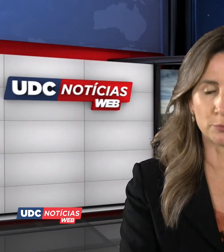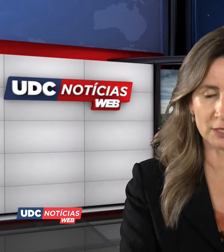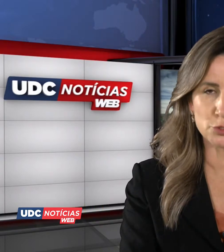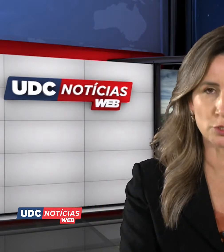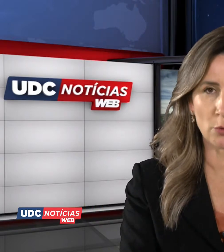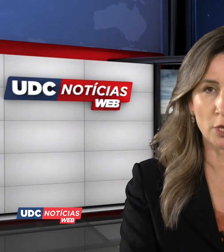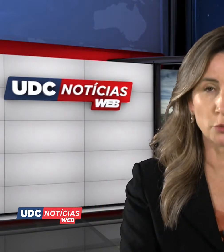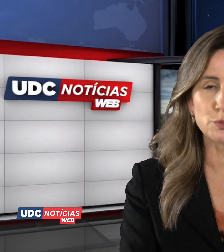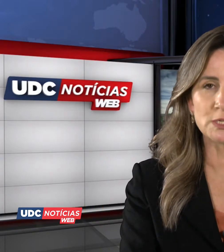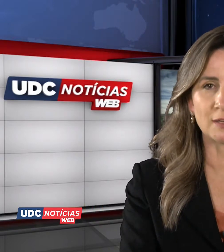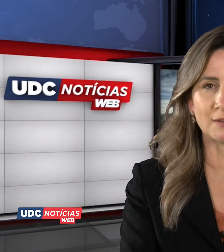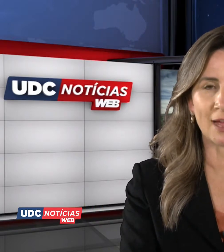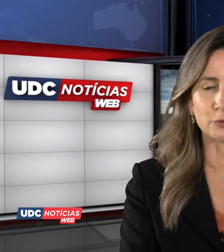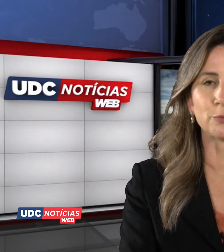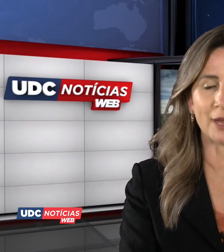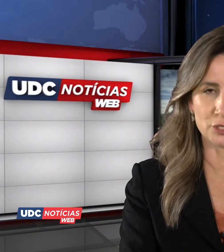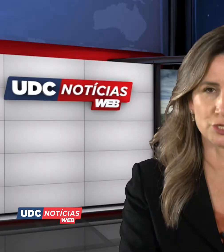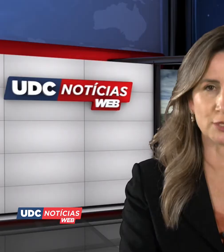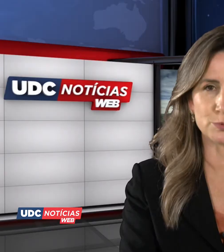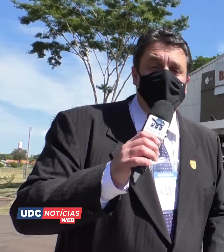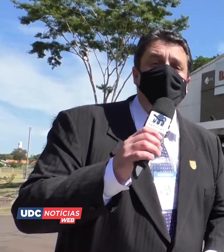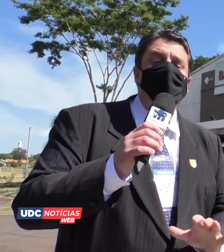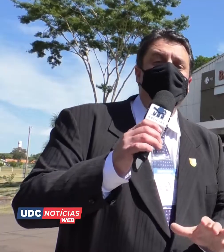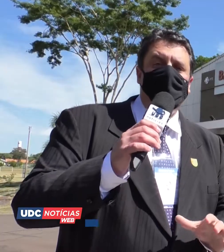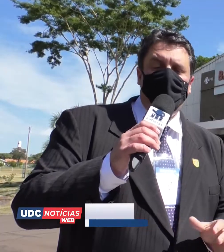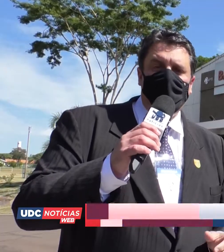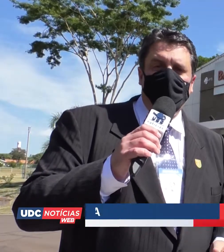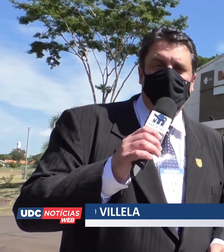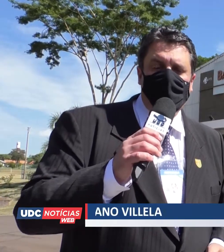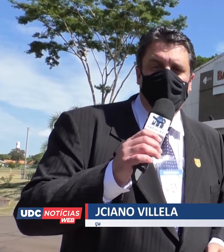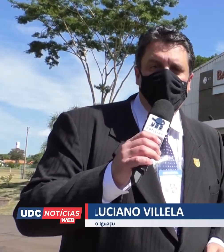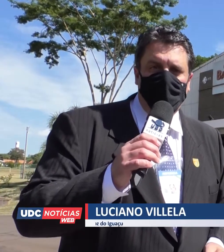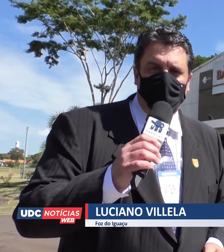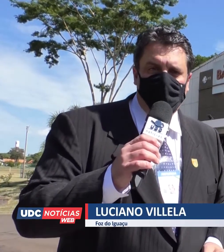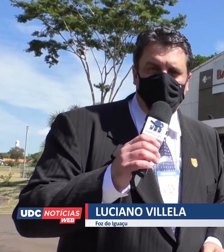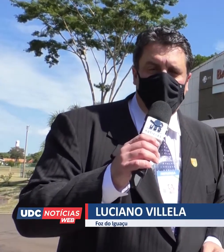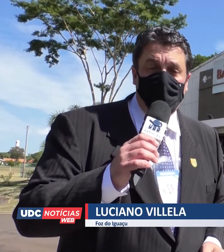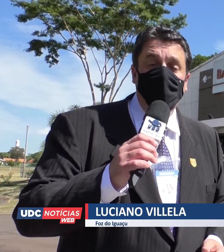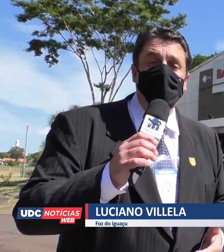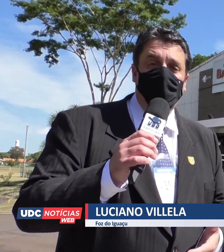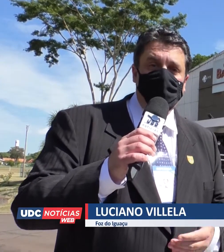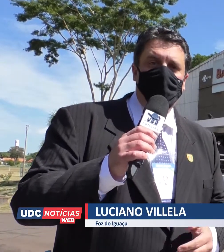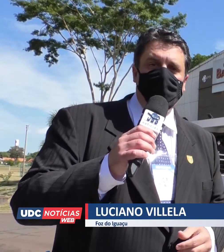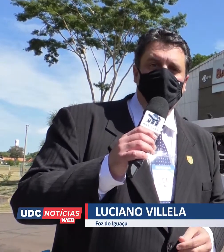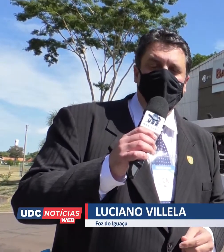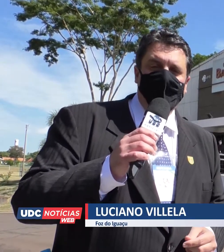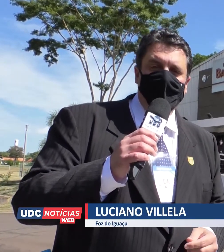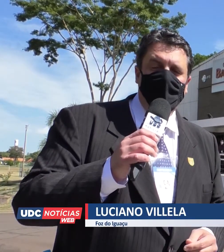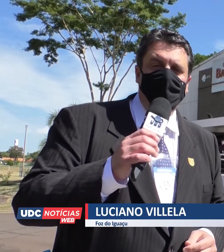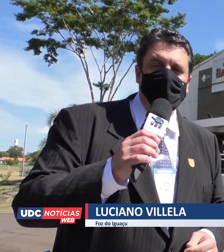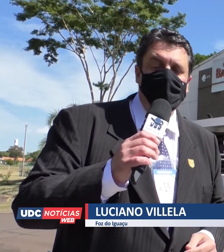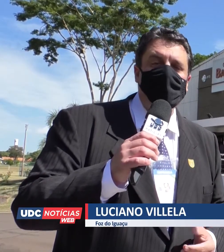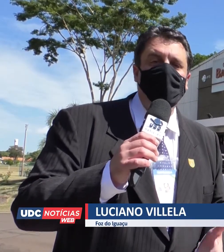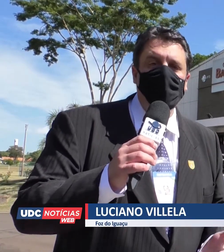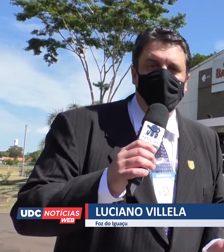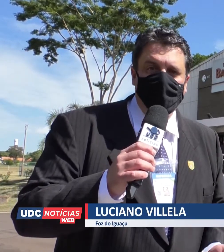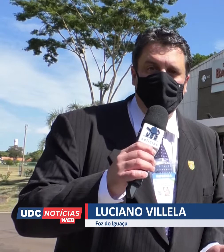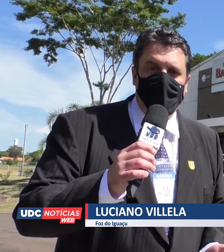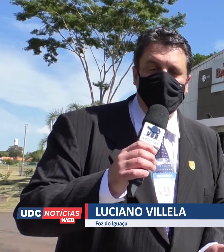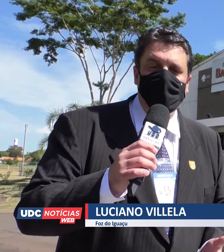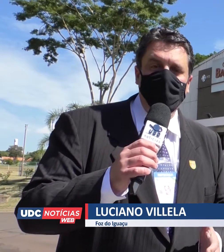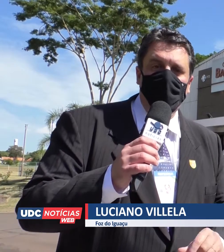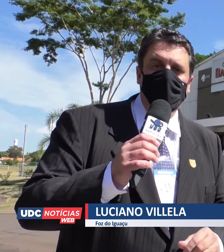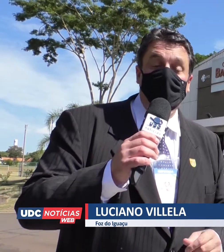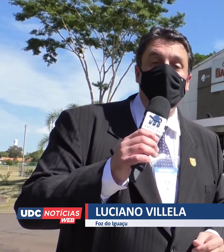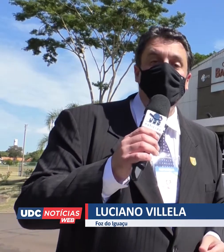da Itaipu Binacional no Cine Teatro Barrageiros. Esta é a sexta vez que o presidente Jair Bolsonaro vem a Foz do Iguaçu e ele fez questão de